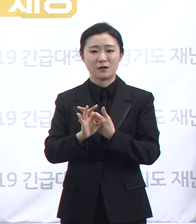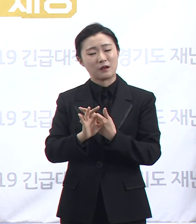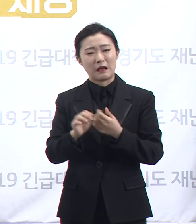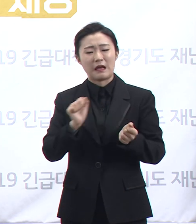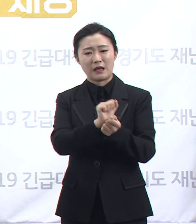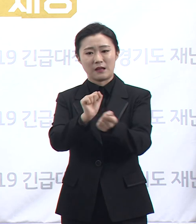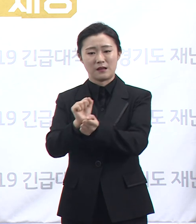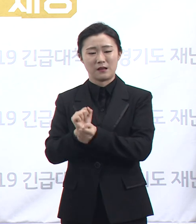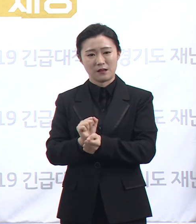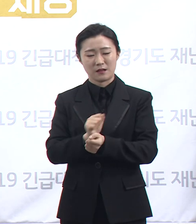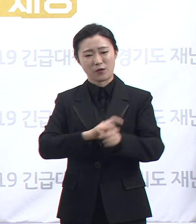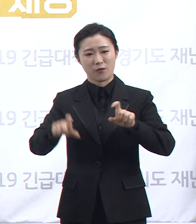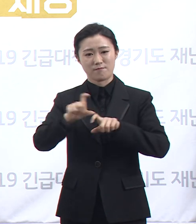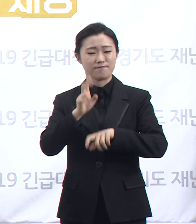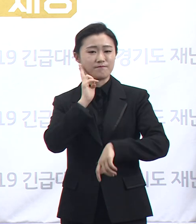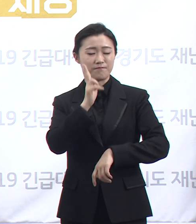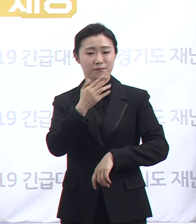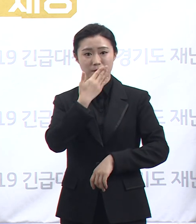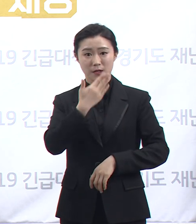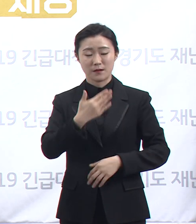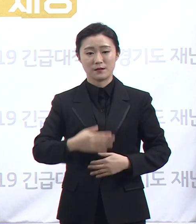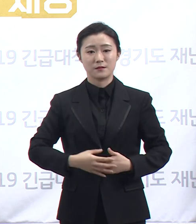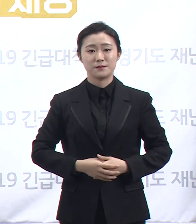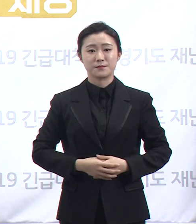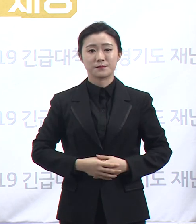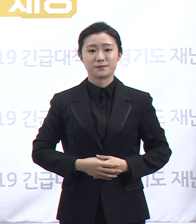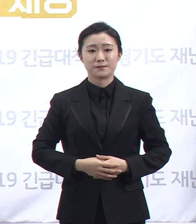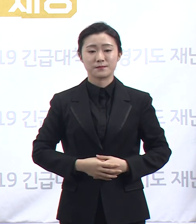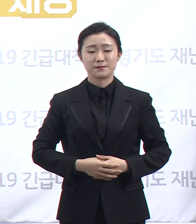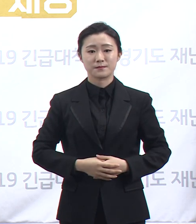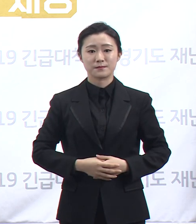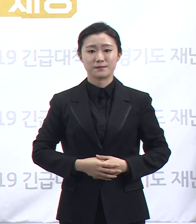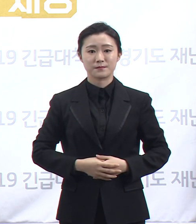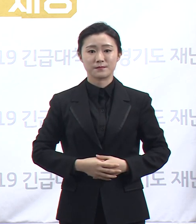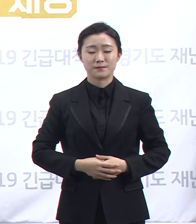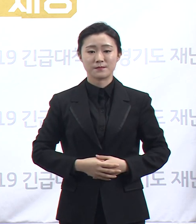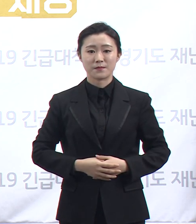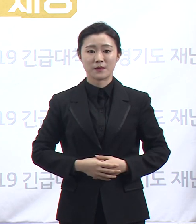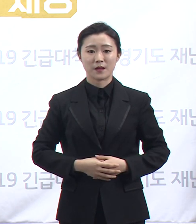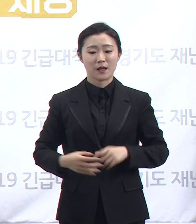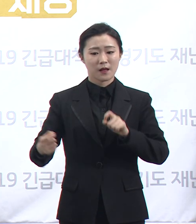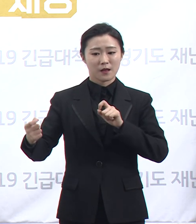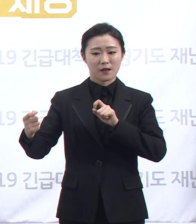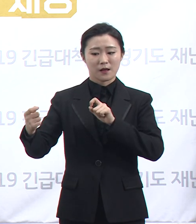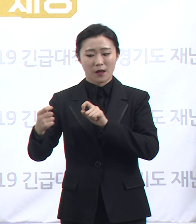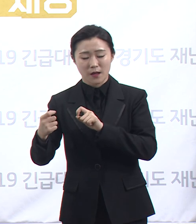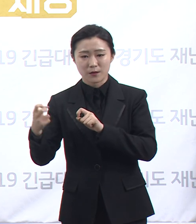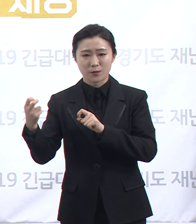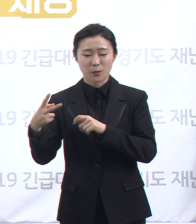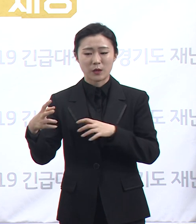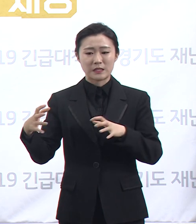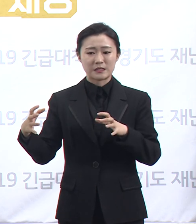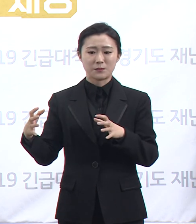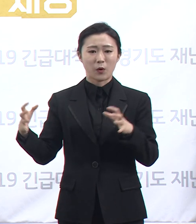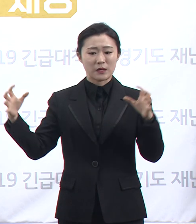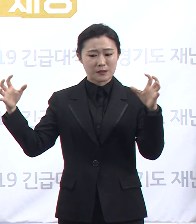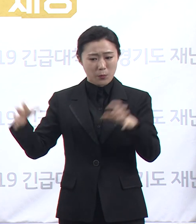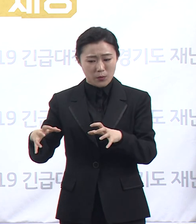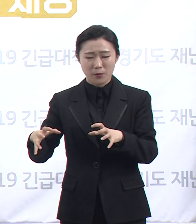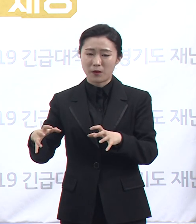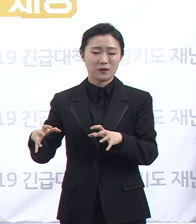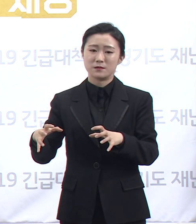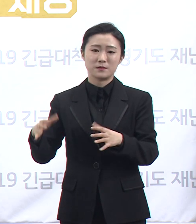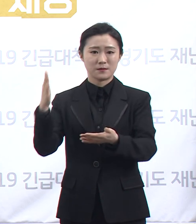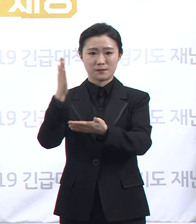결과를 초래할 수도 있습니다. 다가오는 주말 밀접한 접촉이 일어날 수 있는 집합 모임 및 시설 방문을 최대한